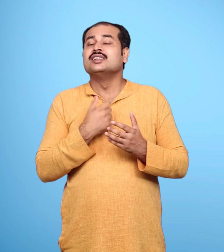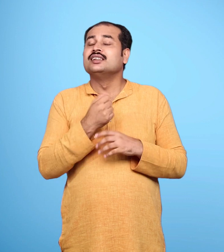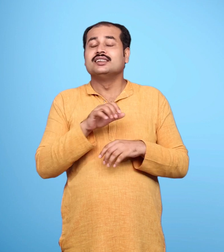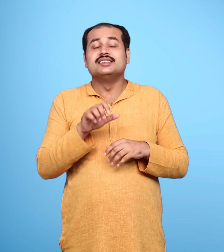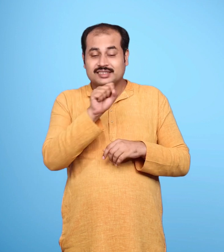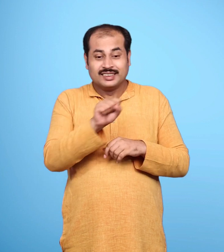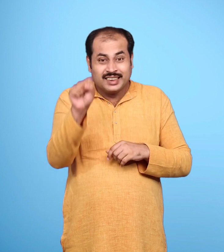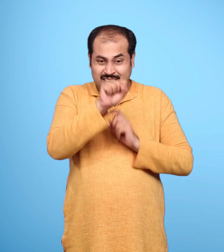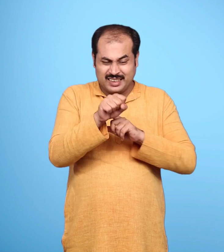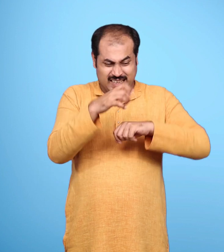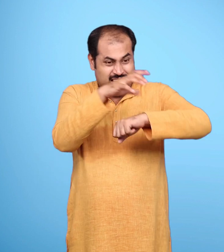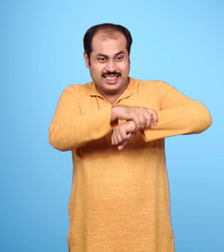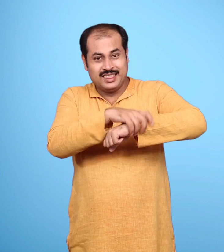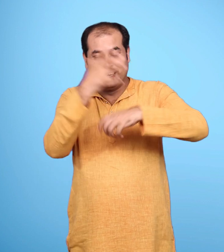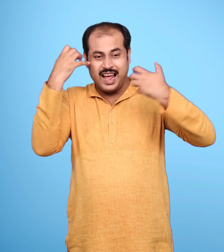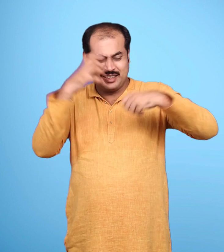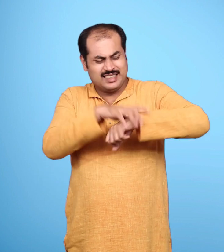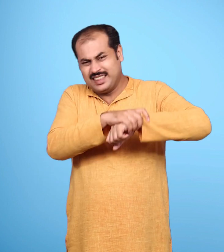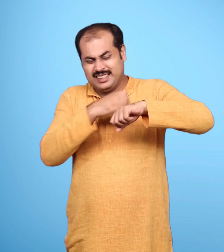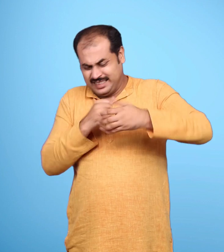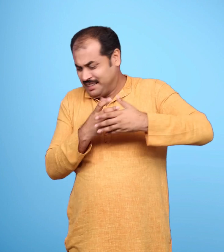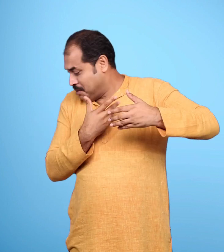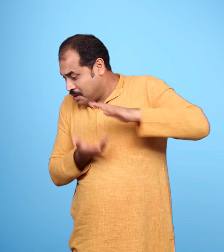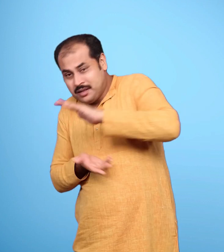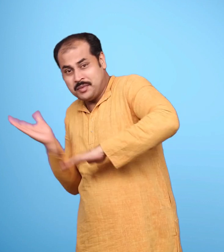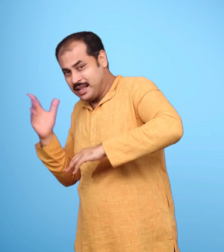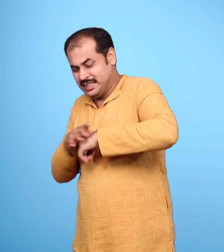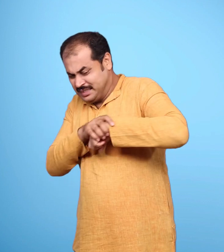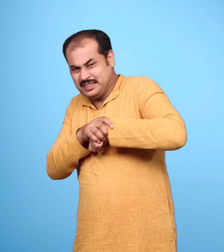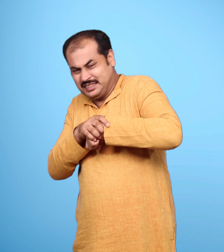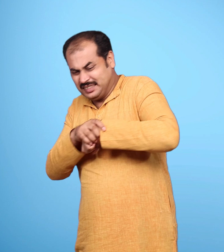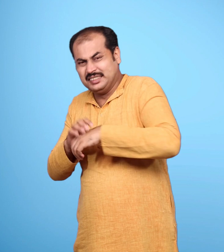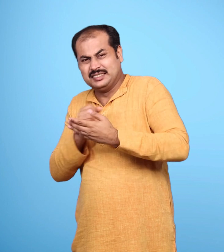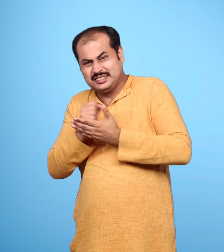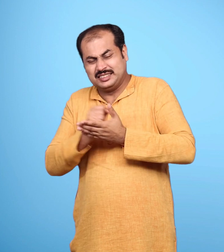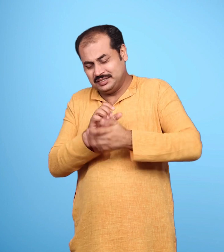सीता प्रयास करती रहीं पर रावन के चंगुल से मुक्त नहीं हो सकीं